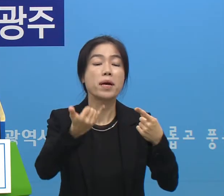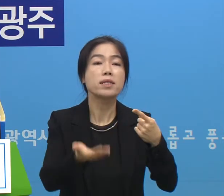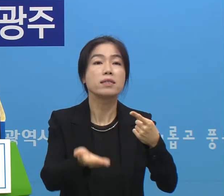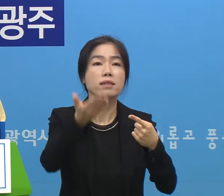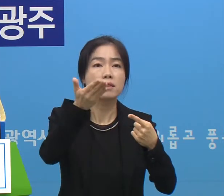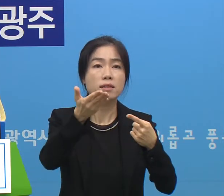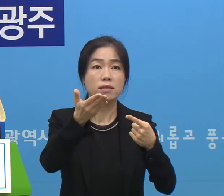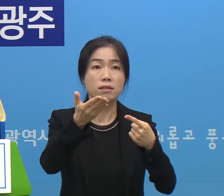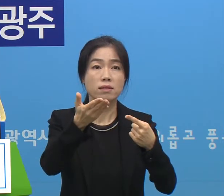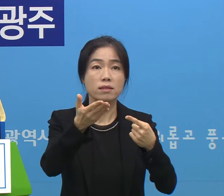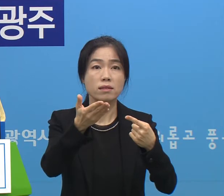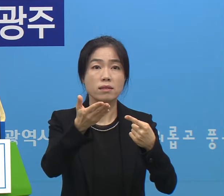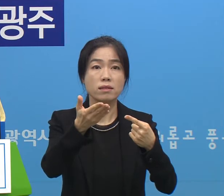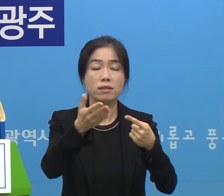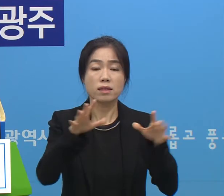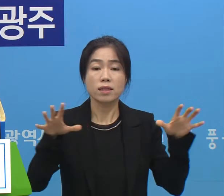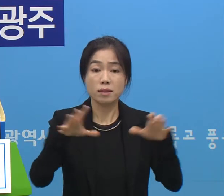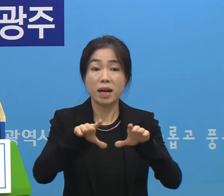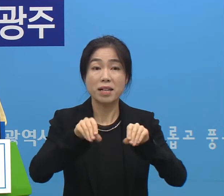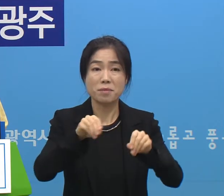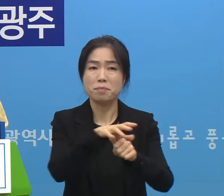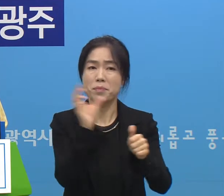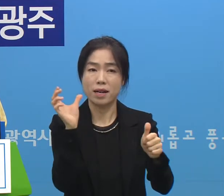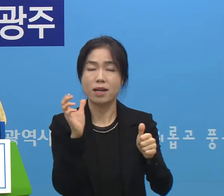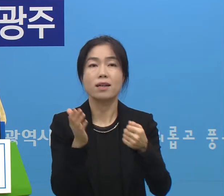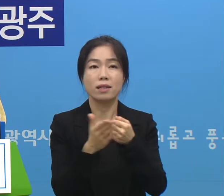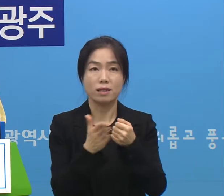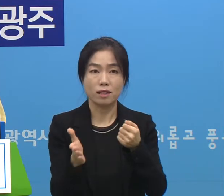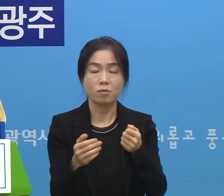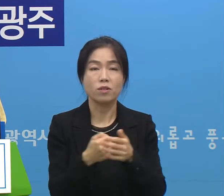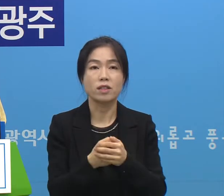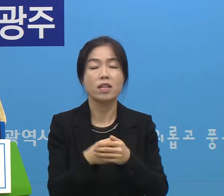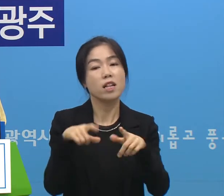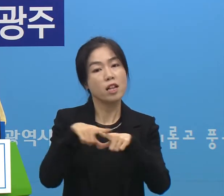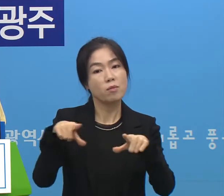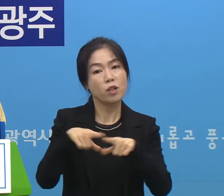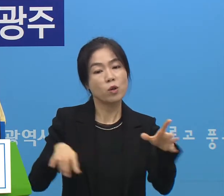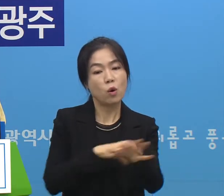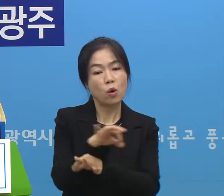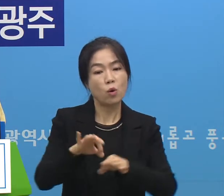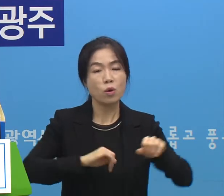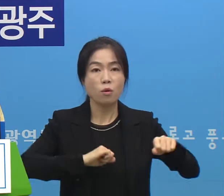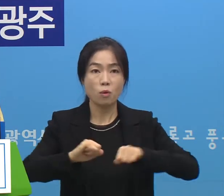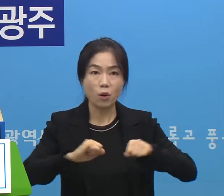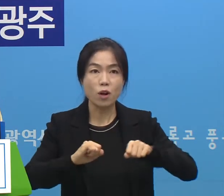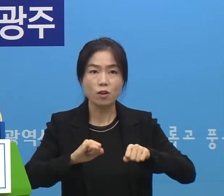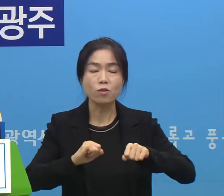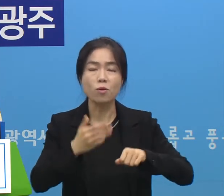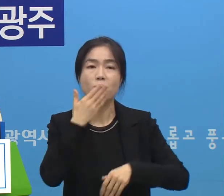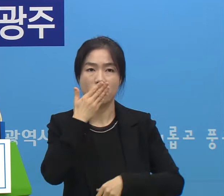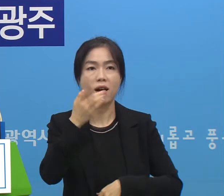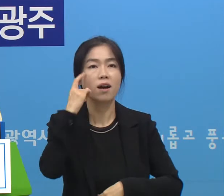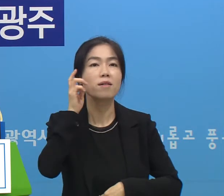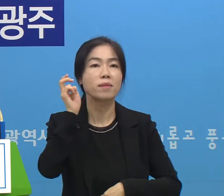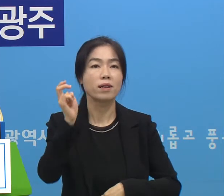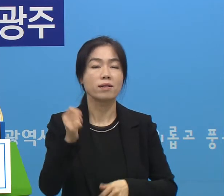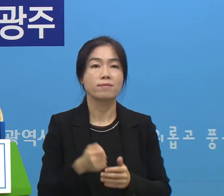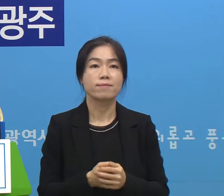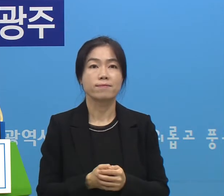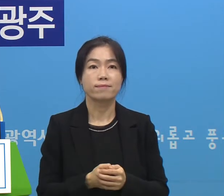이상의 집합 금지가 해제되기 때문에 일반적인 경제활동이 이루어진다고 보시면 되겠습니다